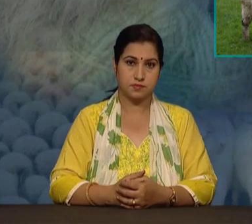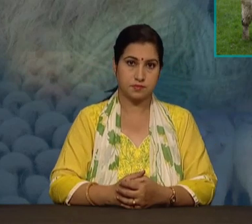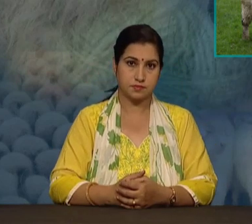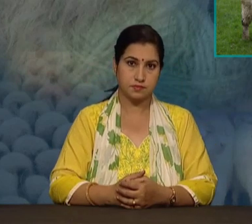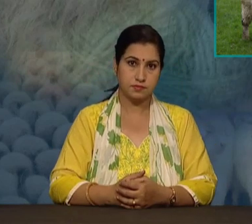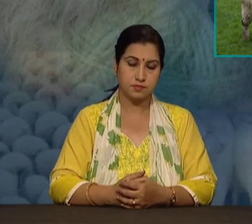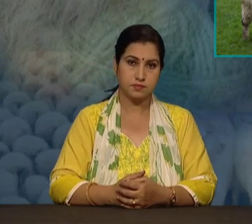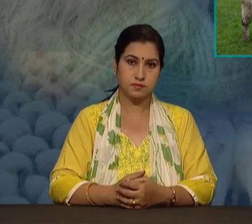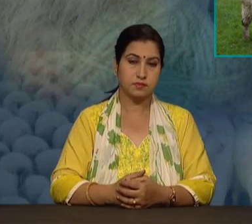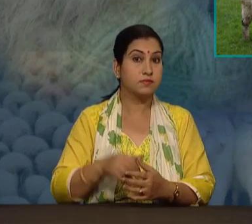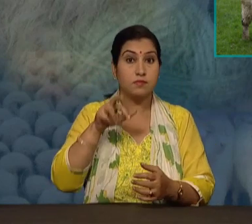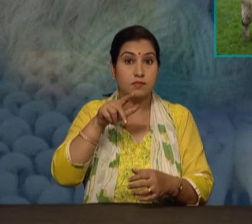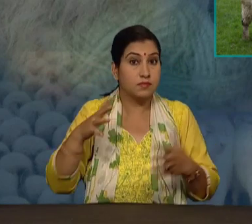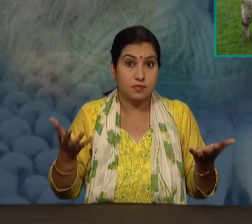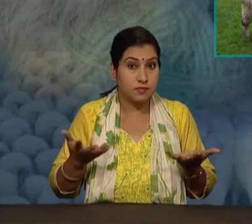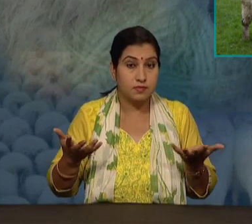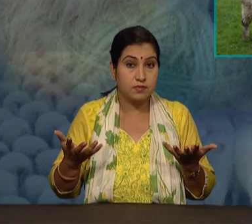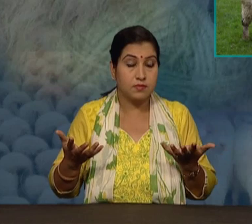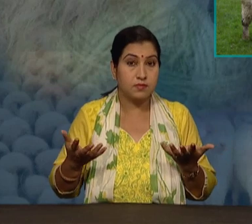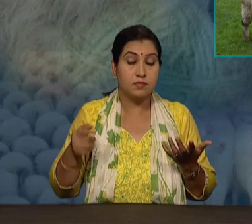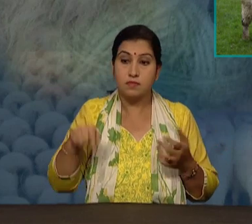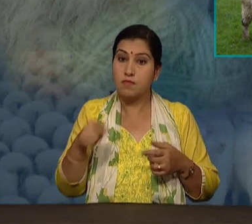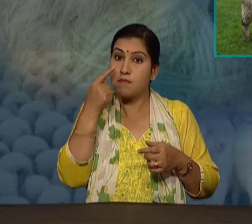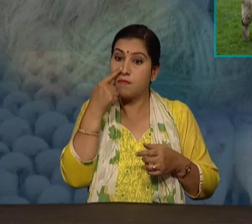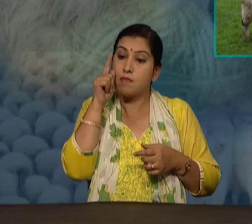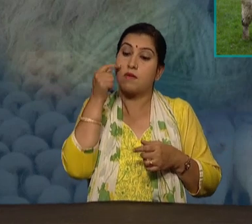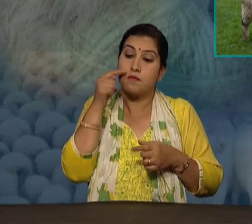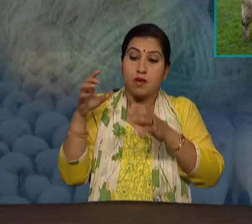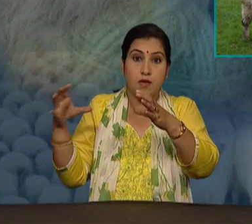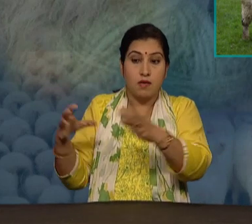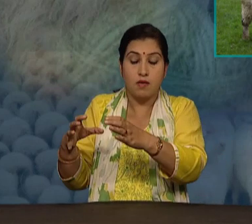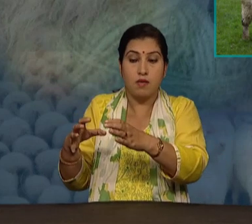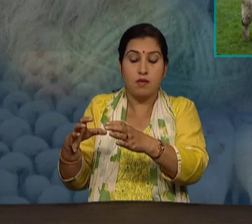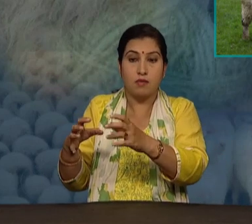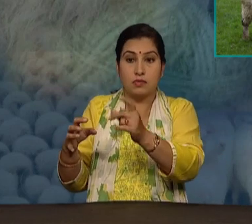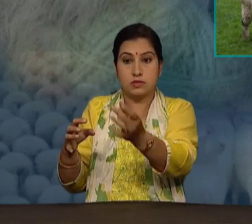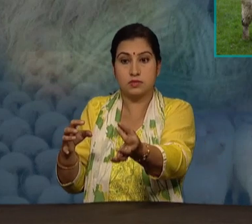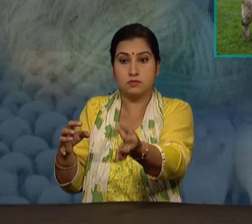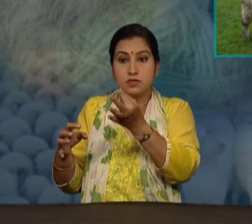यानि की जनक किसी अच्छे नसल की भेड हो